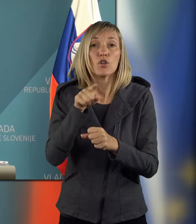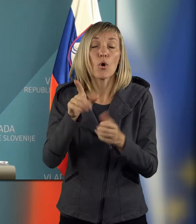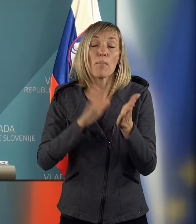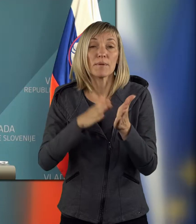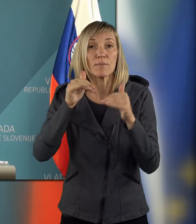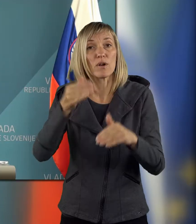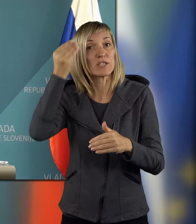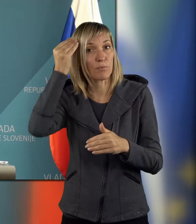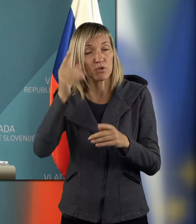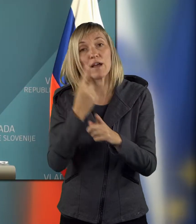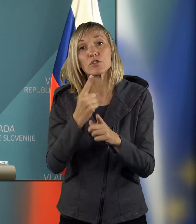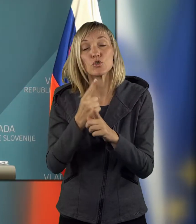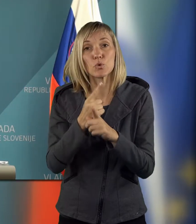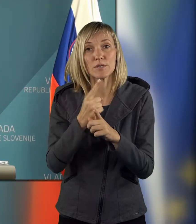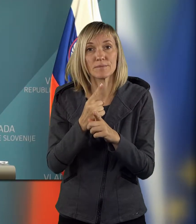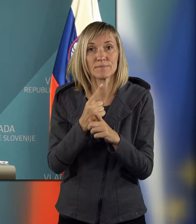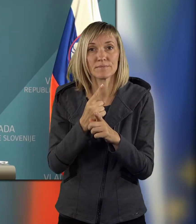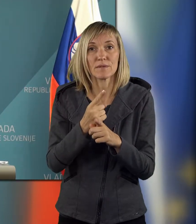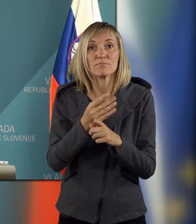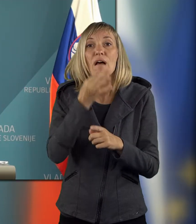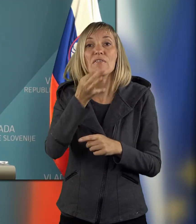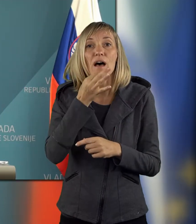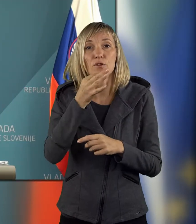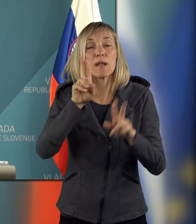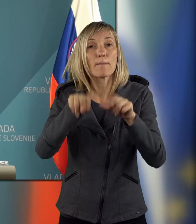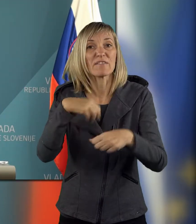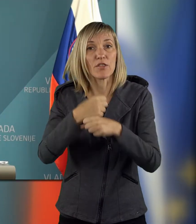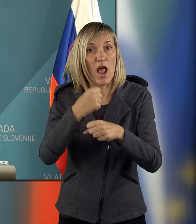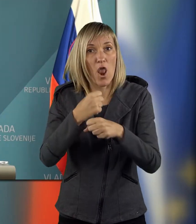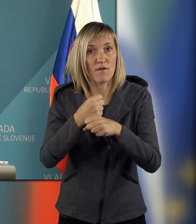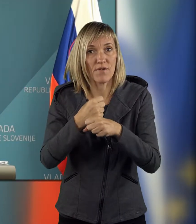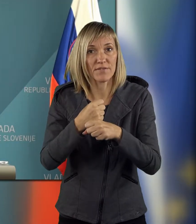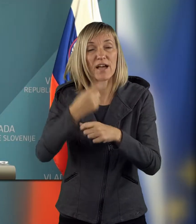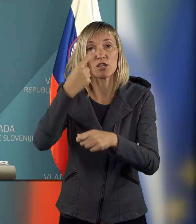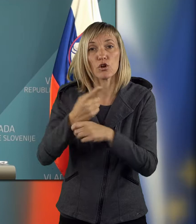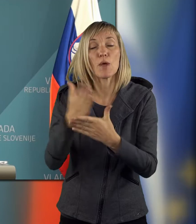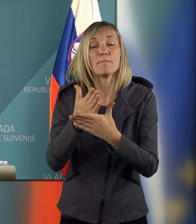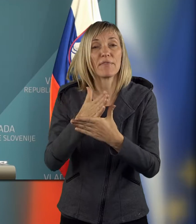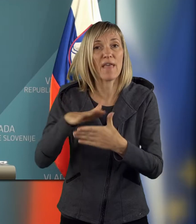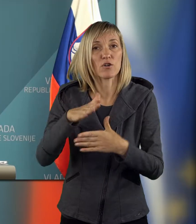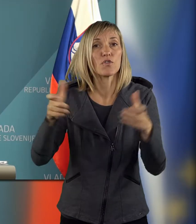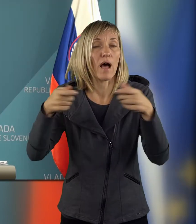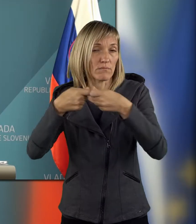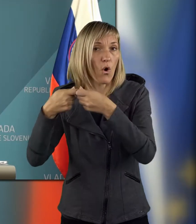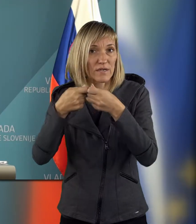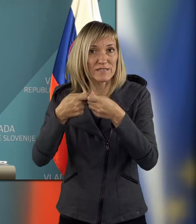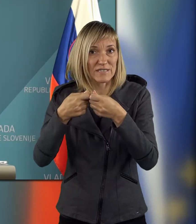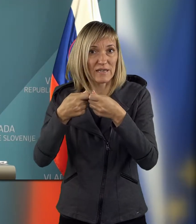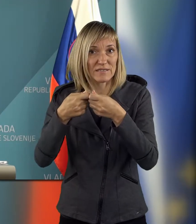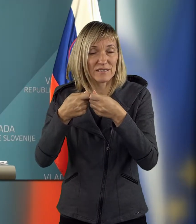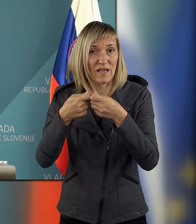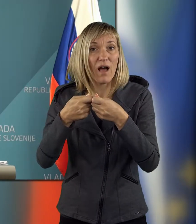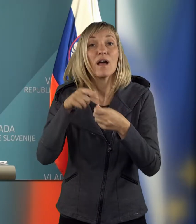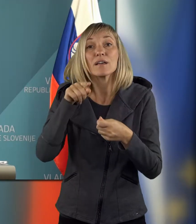mora spoštovati tudi navodila pravila delovanja, ki določi ta mednarodna organizacija, znotr katere delujejo